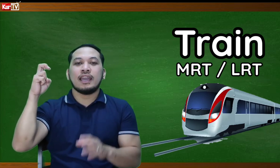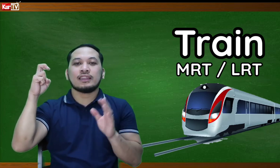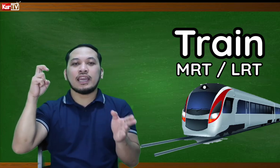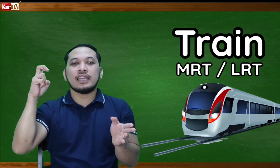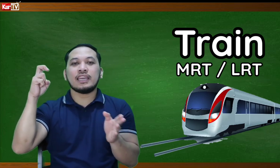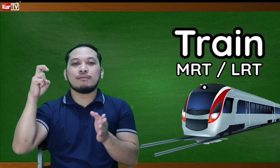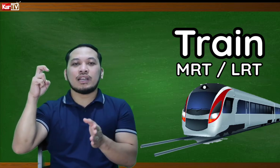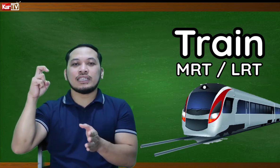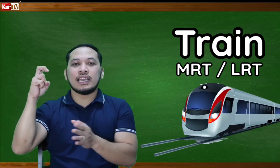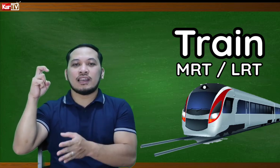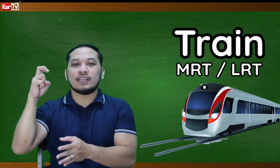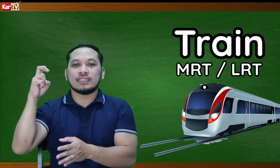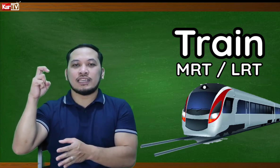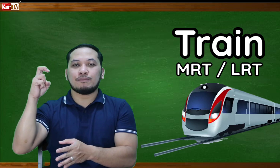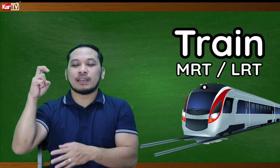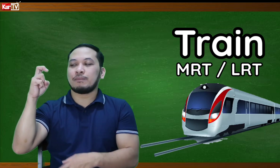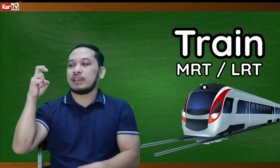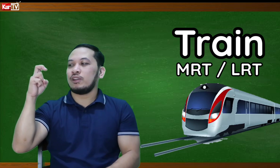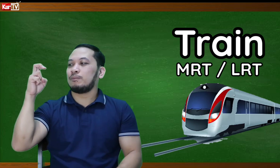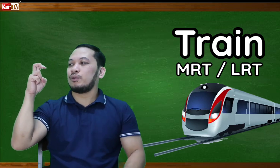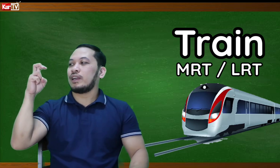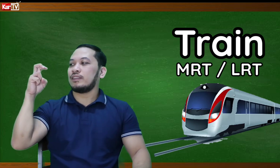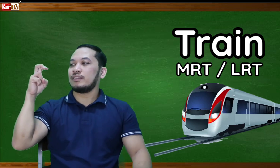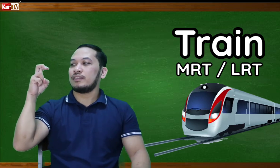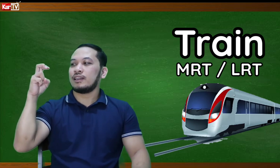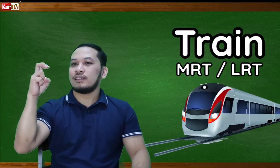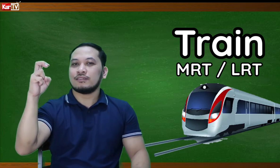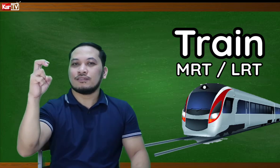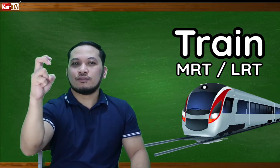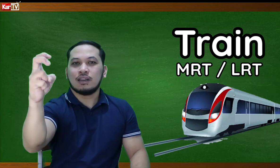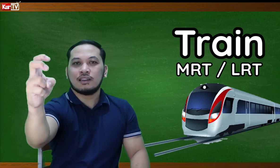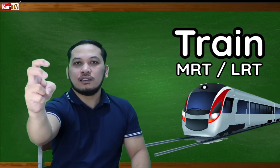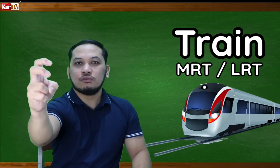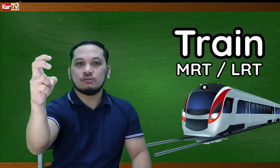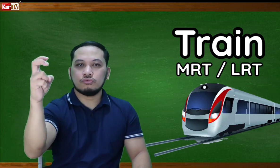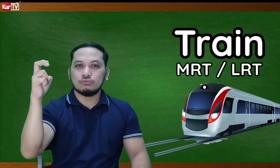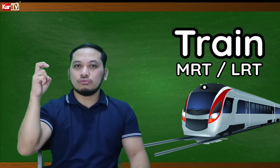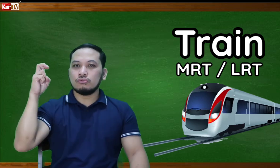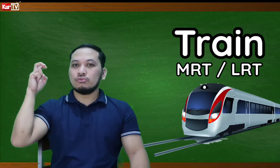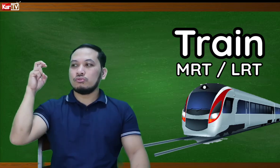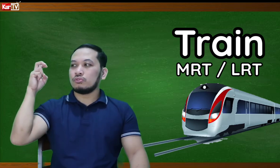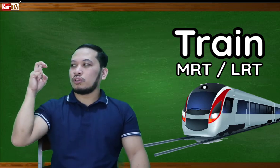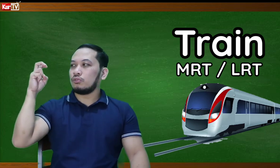train, MRT, LRT. Pare-pare mo lang po yan. Ayan. Gumagalaw. ooo. O, ayan.